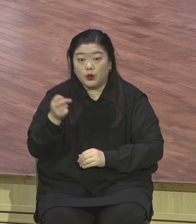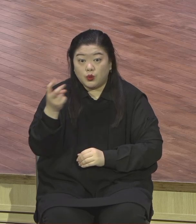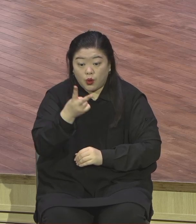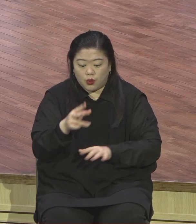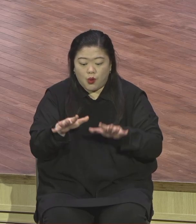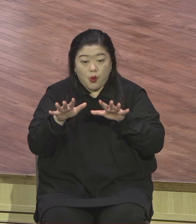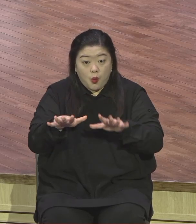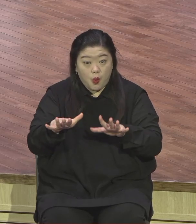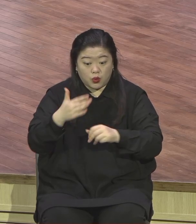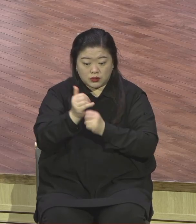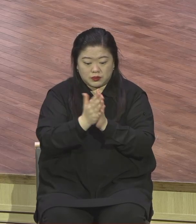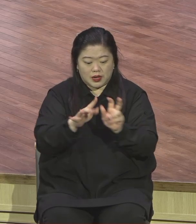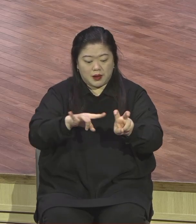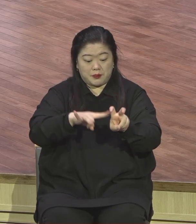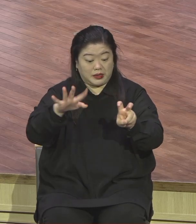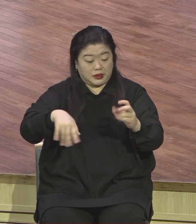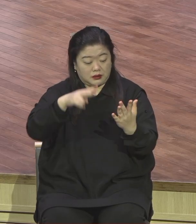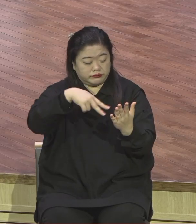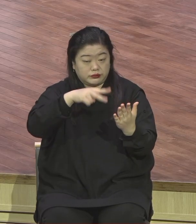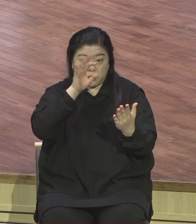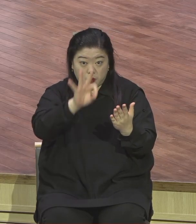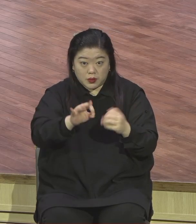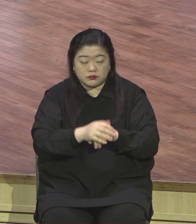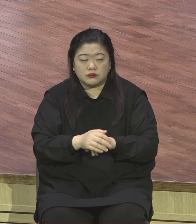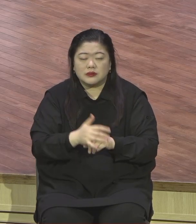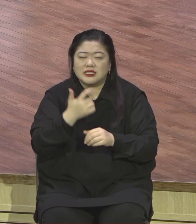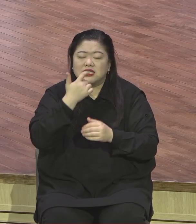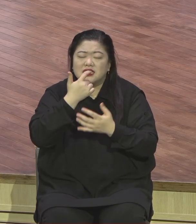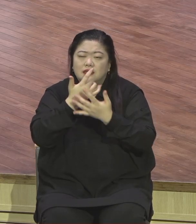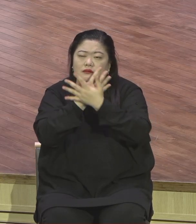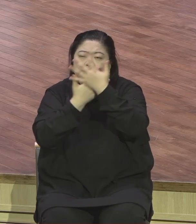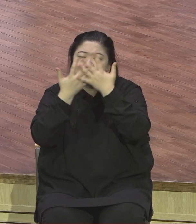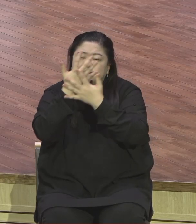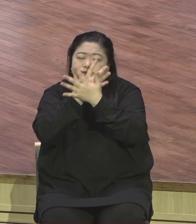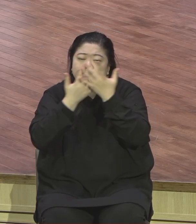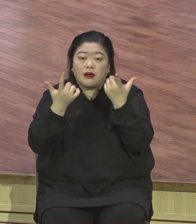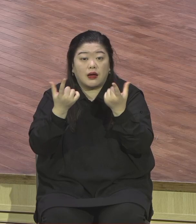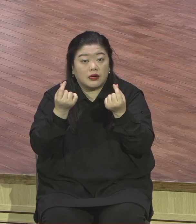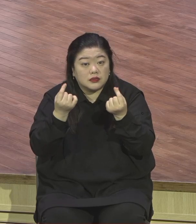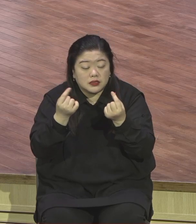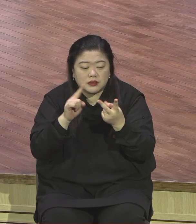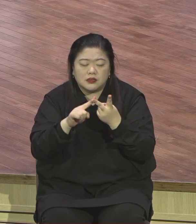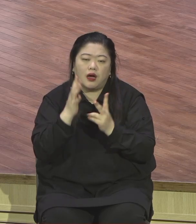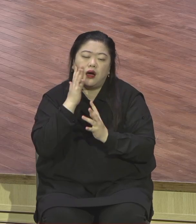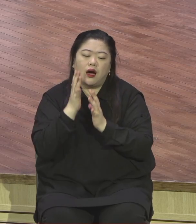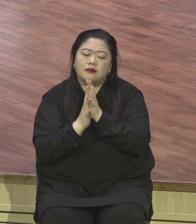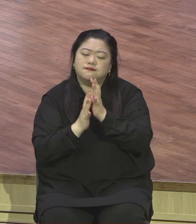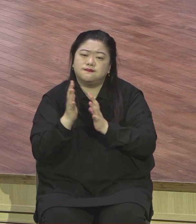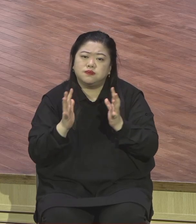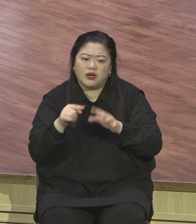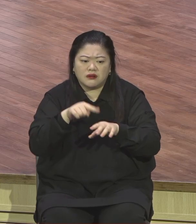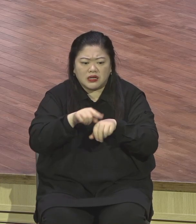있다가 없어질 안개같이 풀 같은 이런 인생 길에도 평안하고